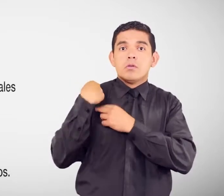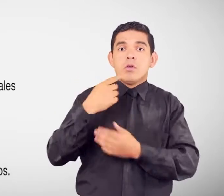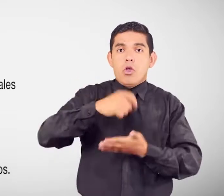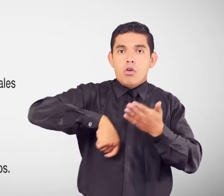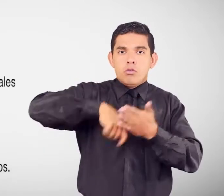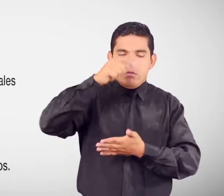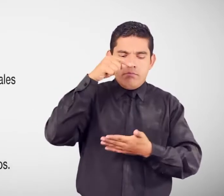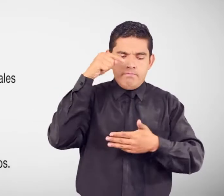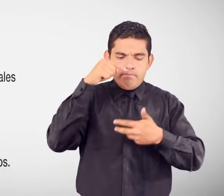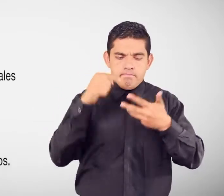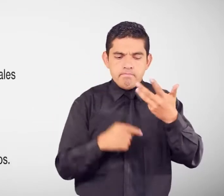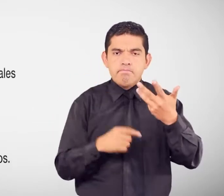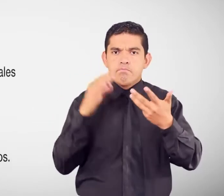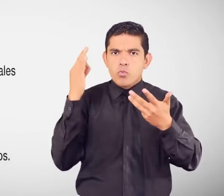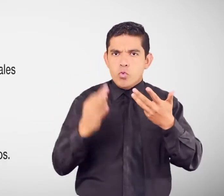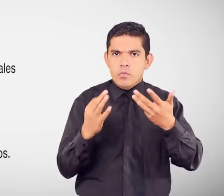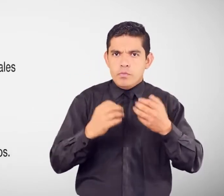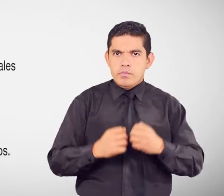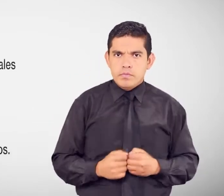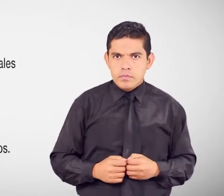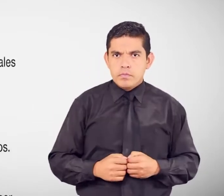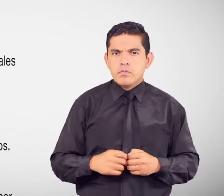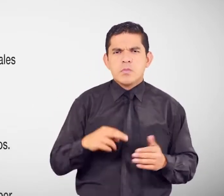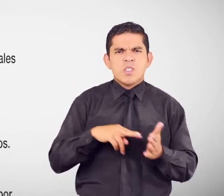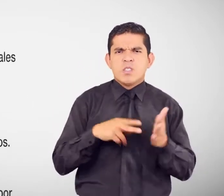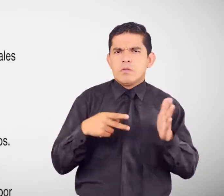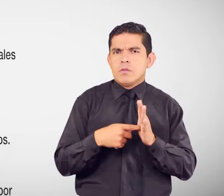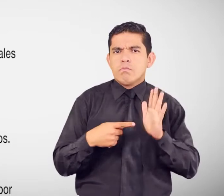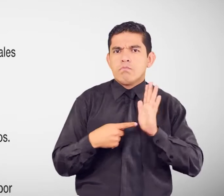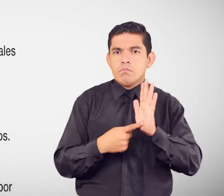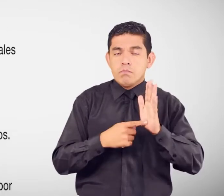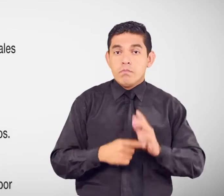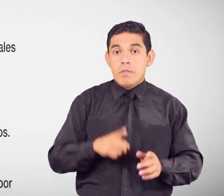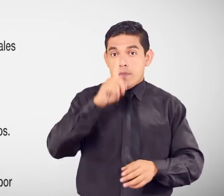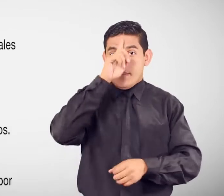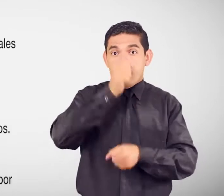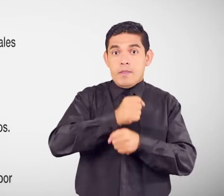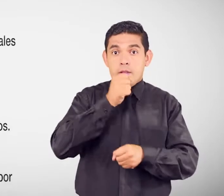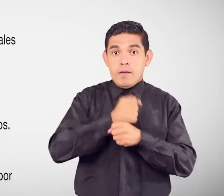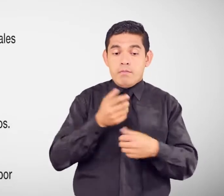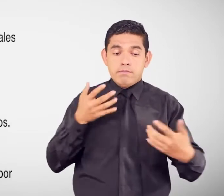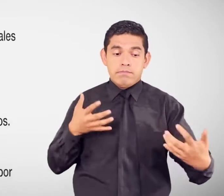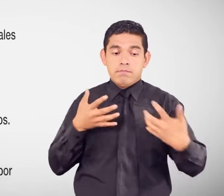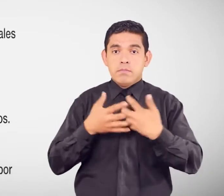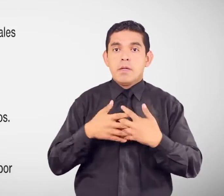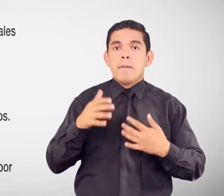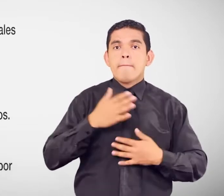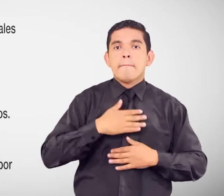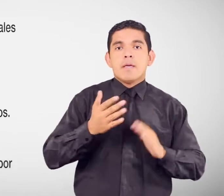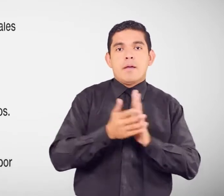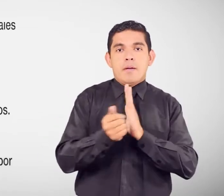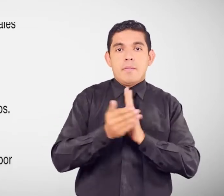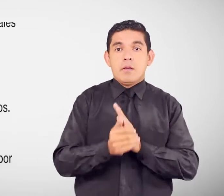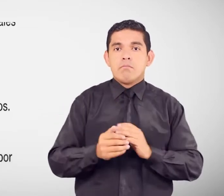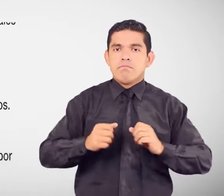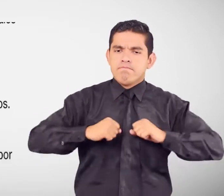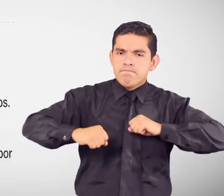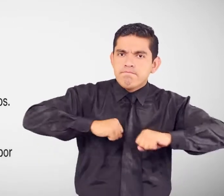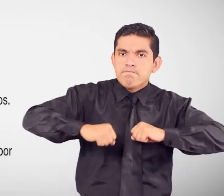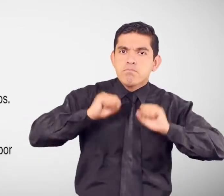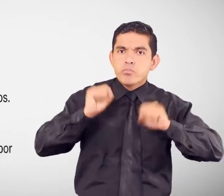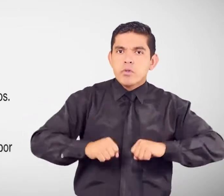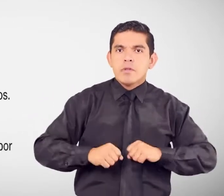o contratada ¿En qué consiste? El trabajo debe estar acorde a tus capacidades Potencialidades y